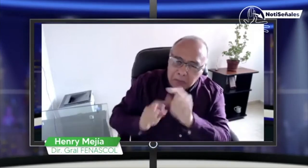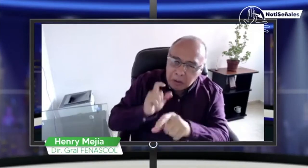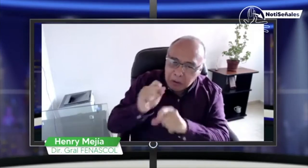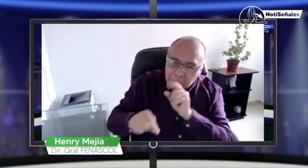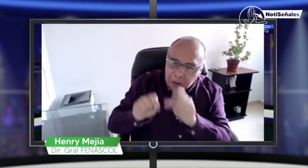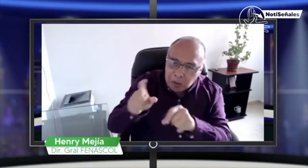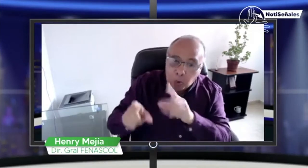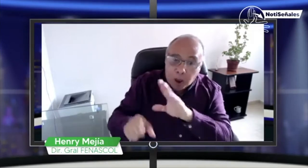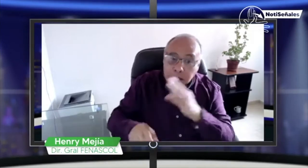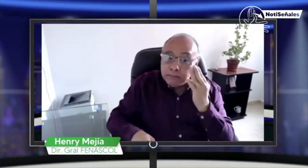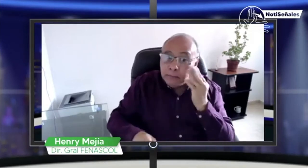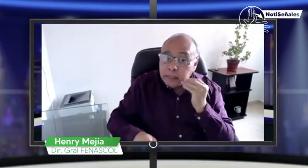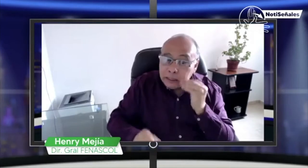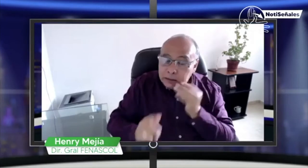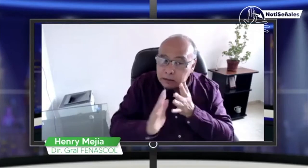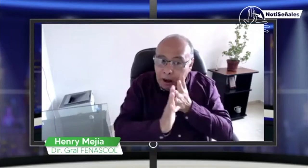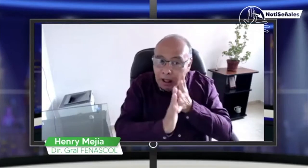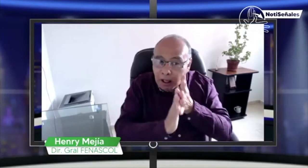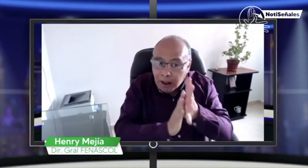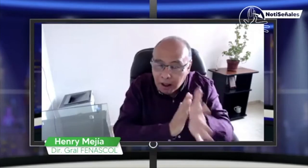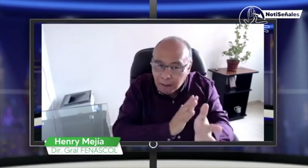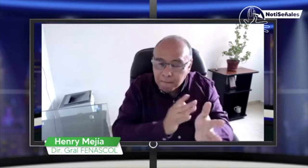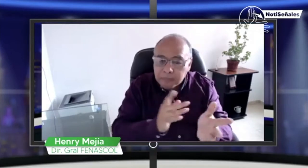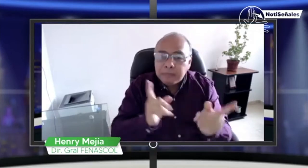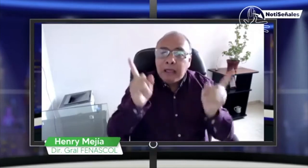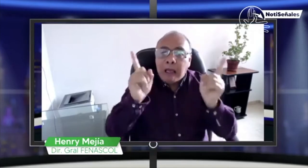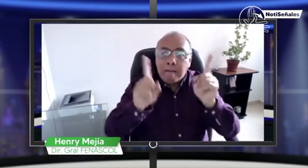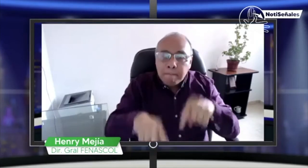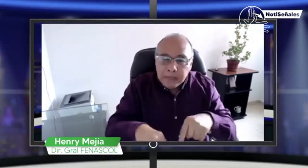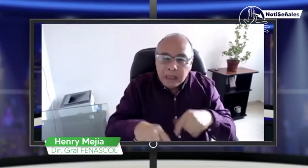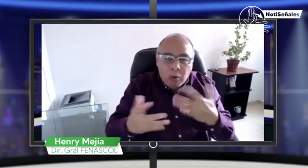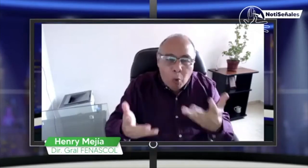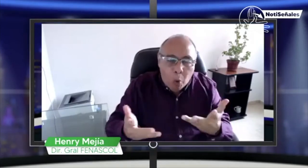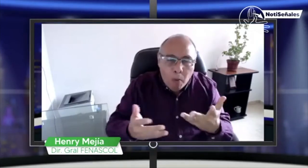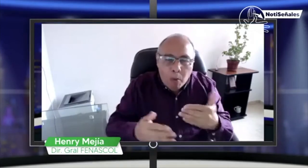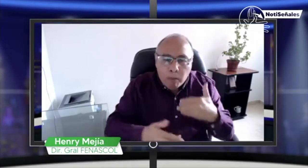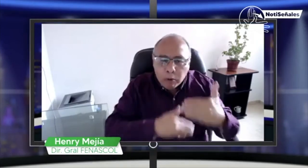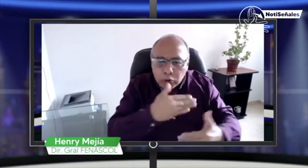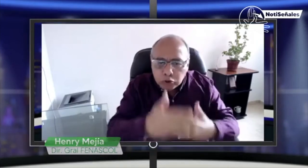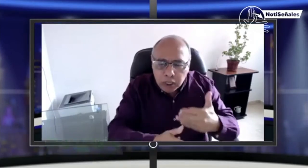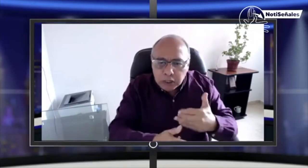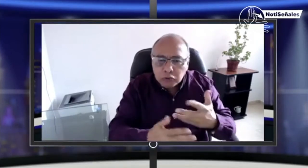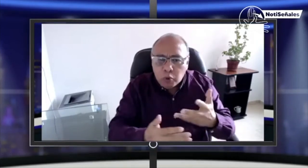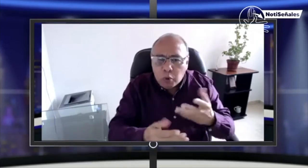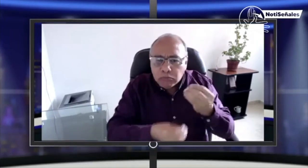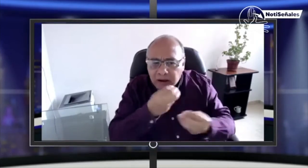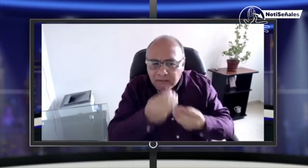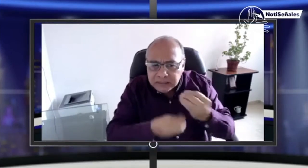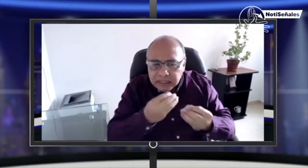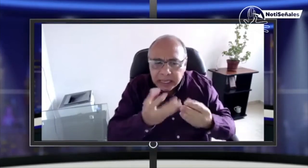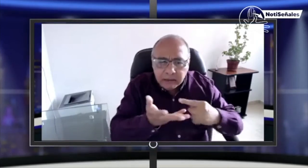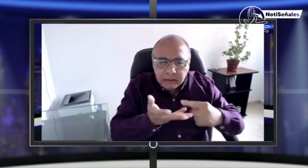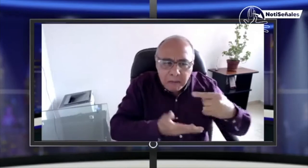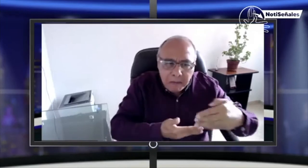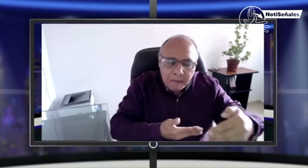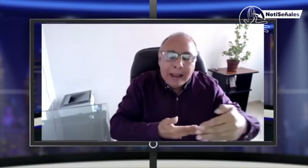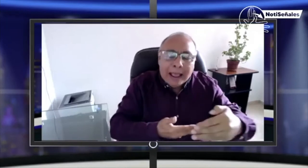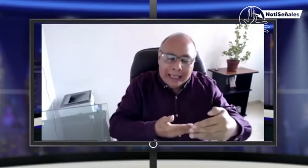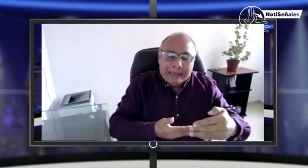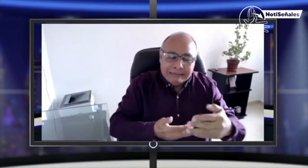experiencia de este proceso y vamos a hacerle unas preguntas alrededor de eso. ¿Cómo vivió ese proceso como jurada de